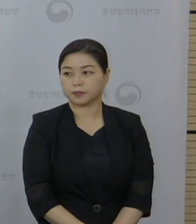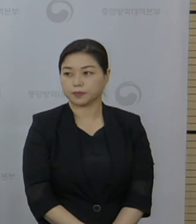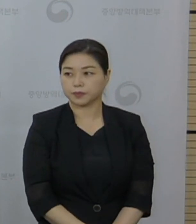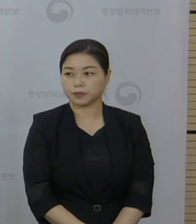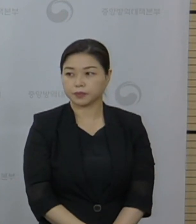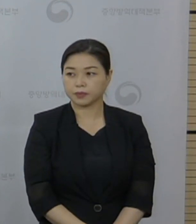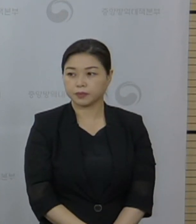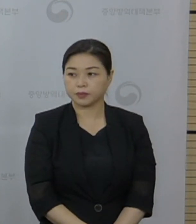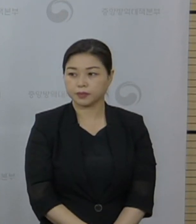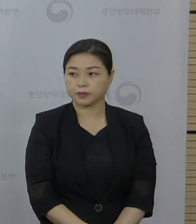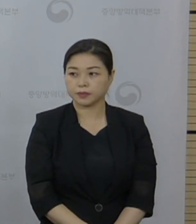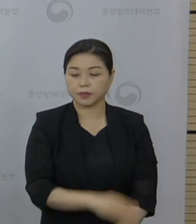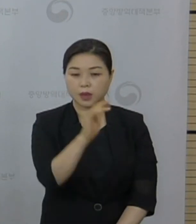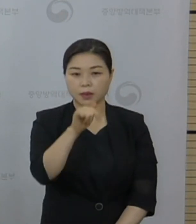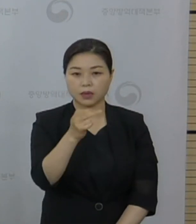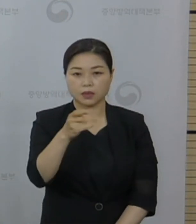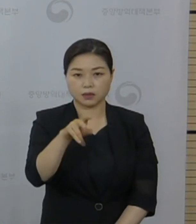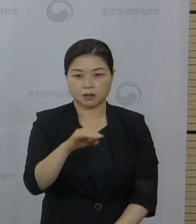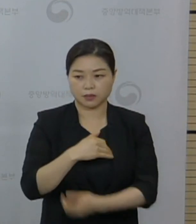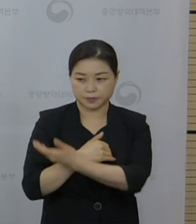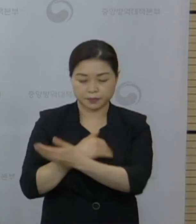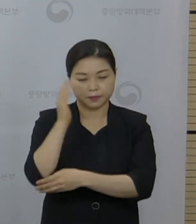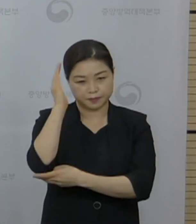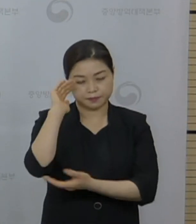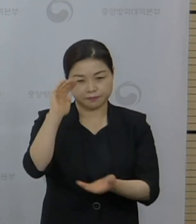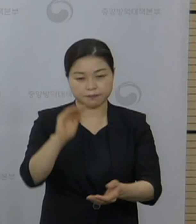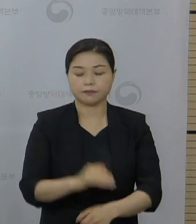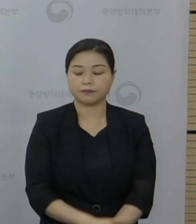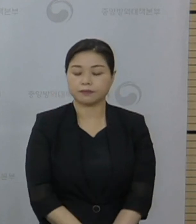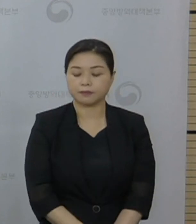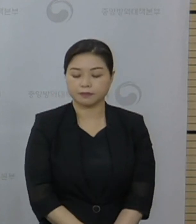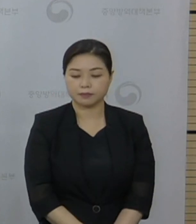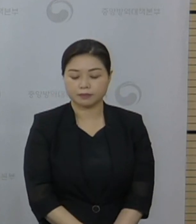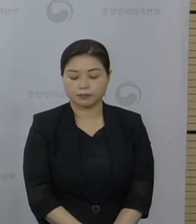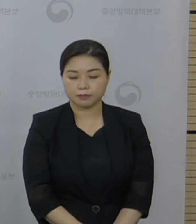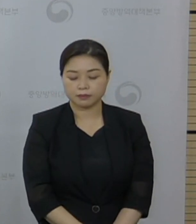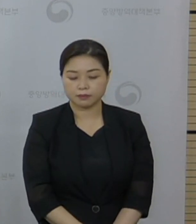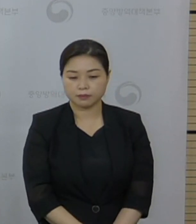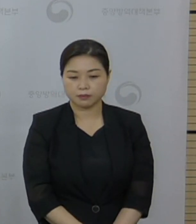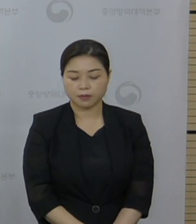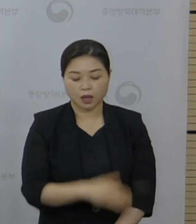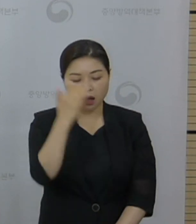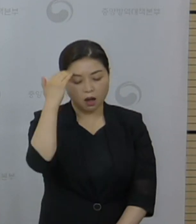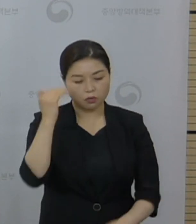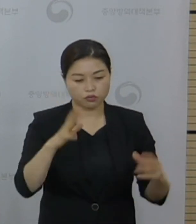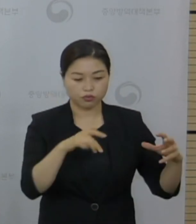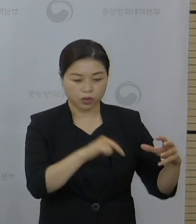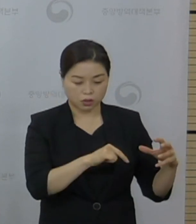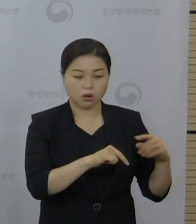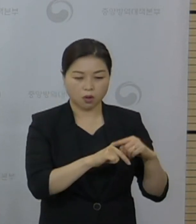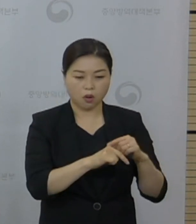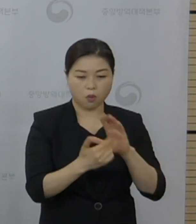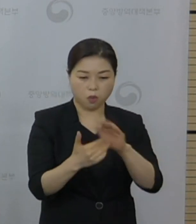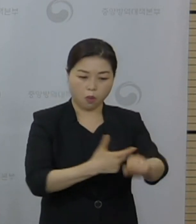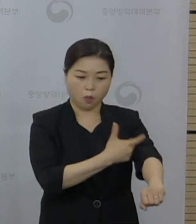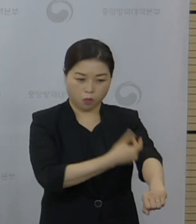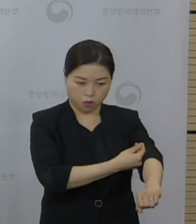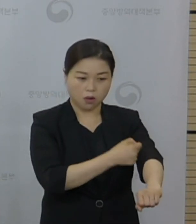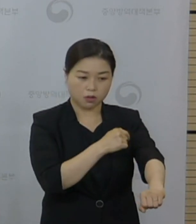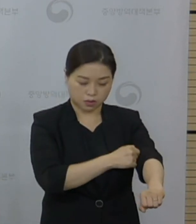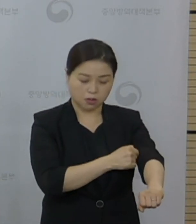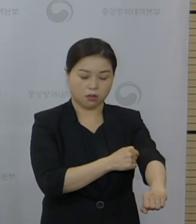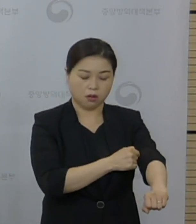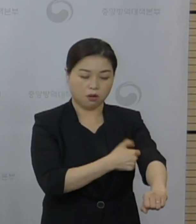방역지원단장이 설명드리겠습니다. 네, 국내에서 예방접종을 횟수에 맞게